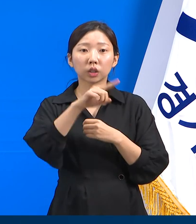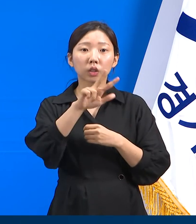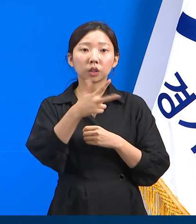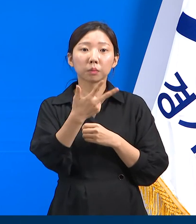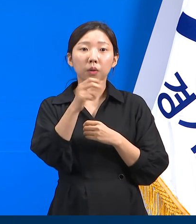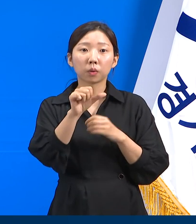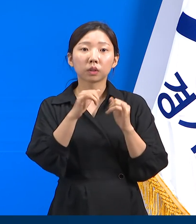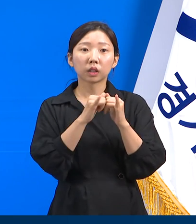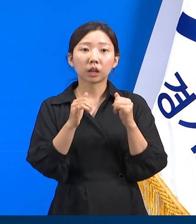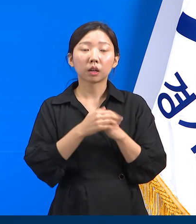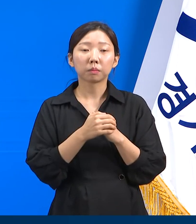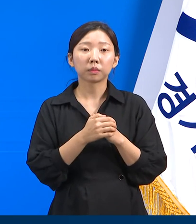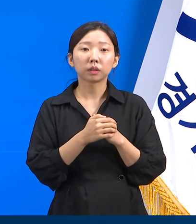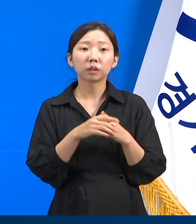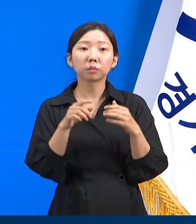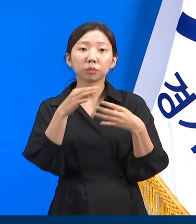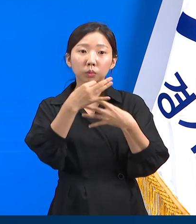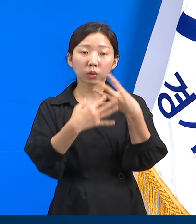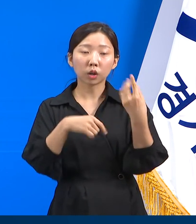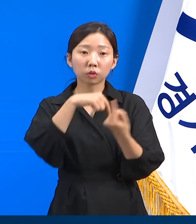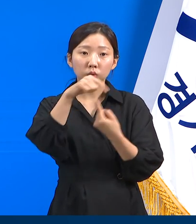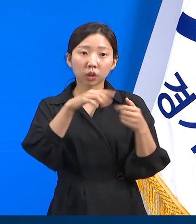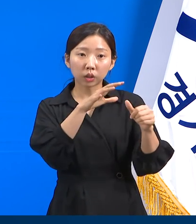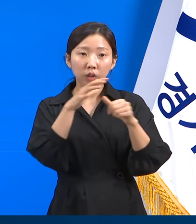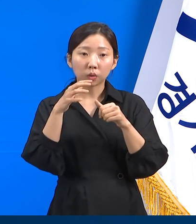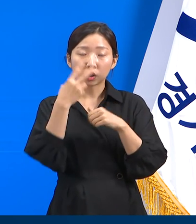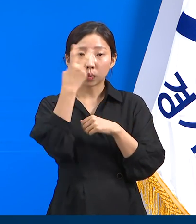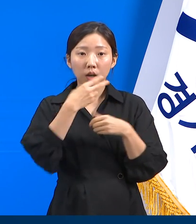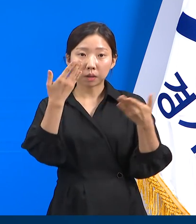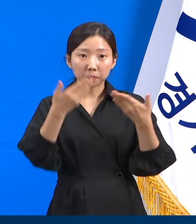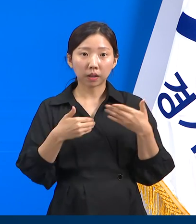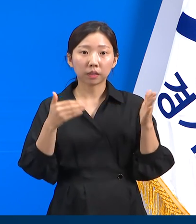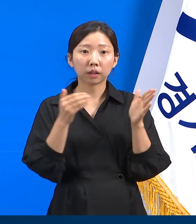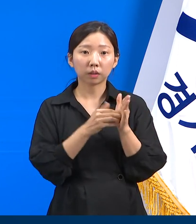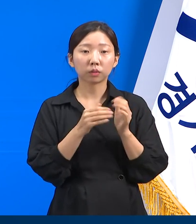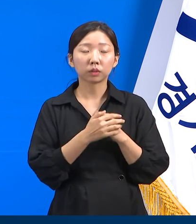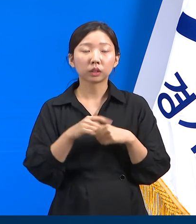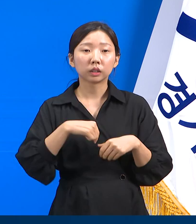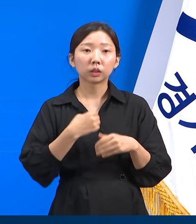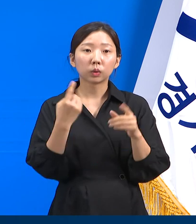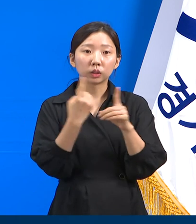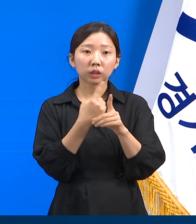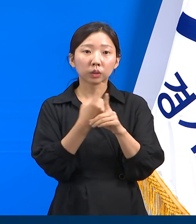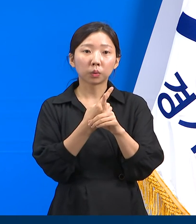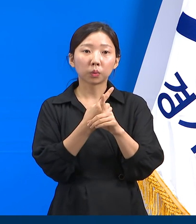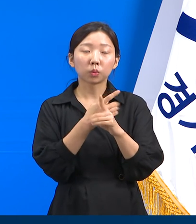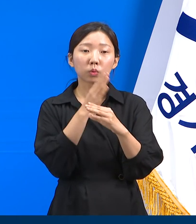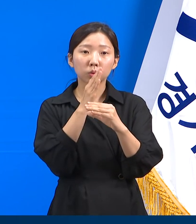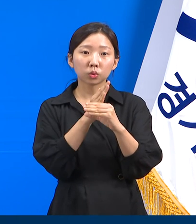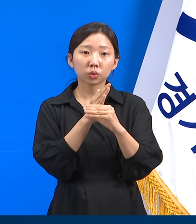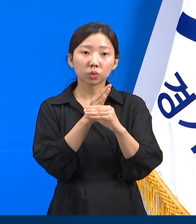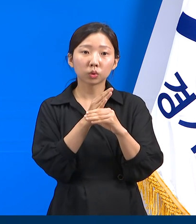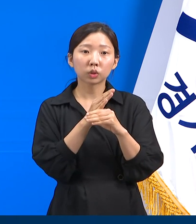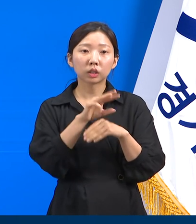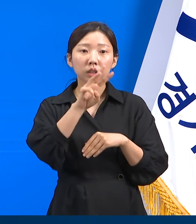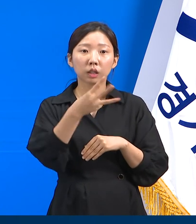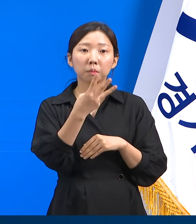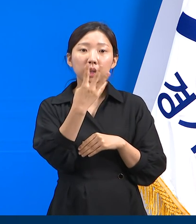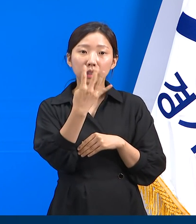자가치료 프로그램을 활용하여 관리를 받았으며 현재 자가치료 진행 중인 인원은